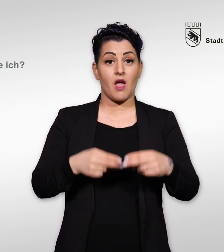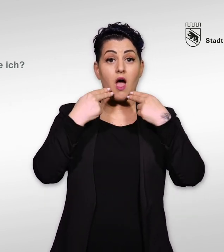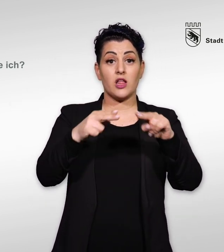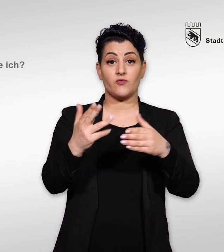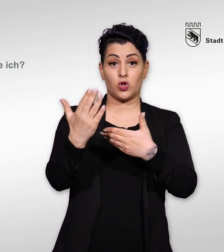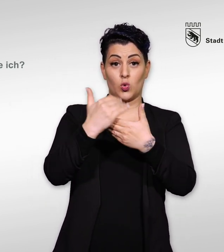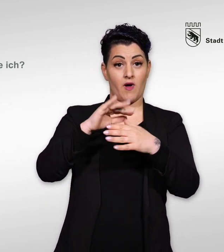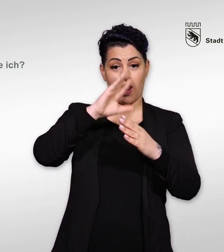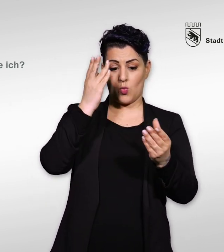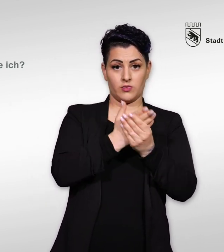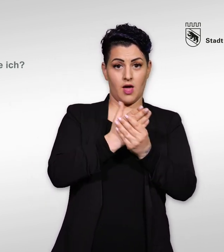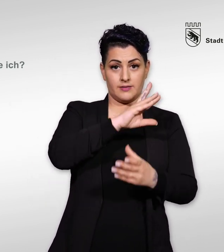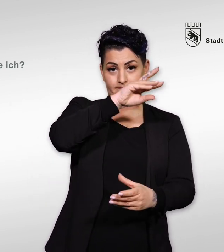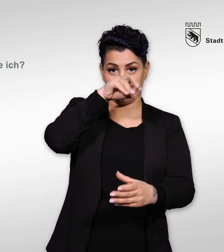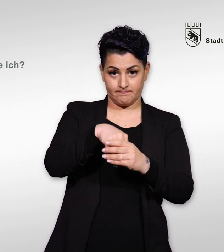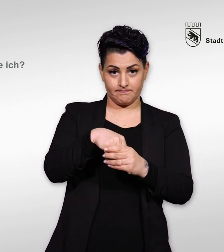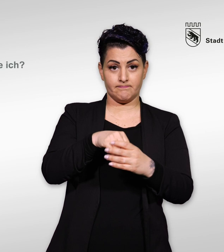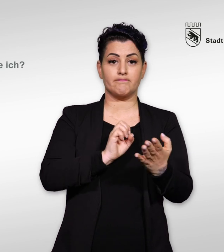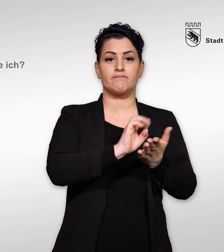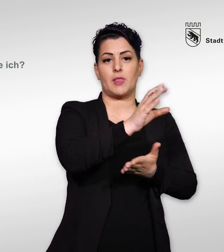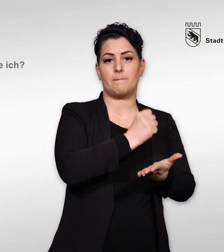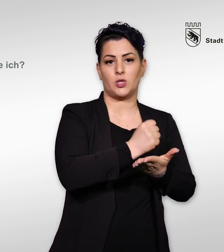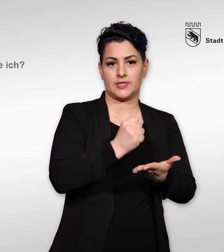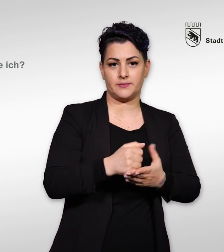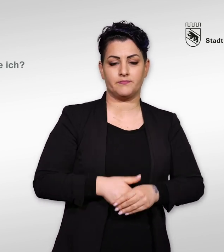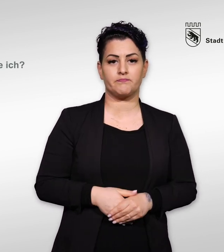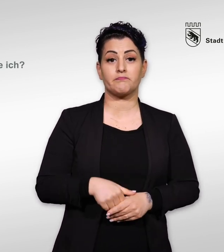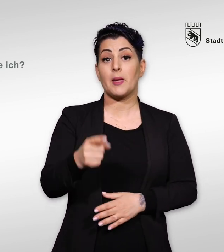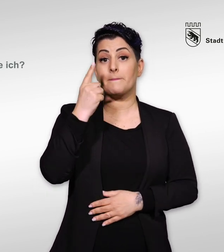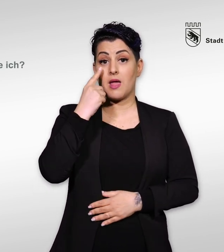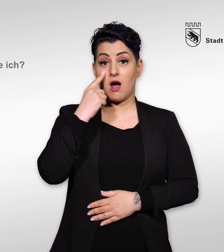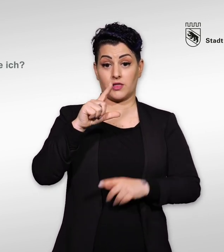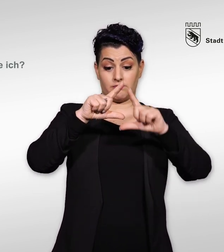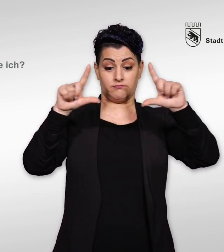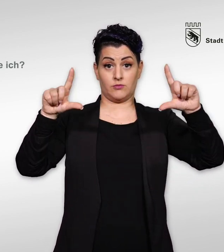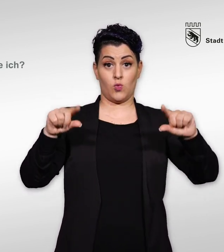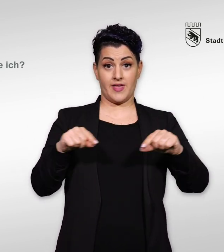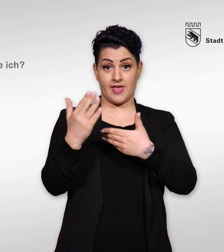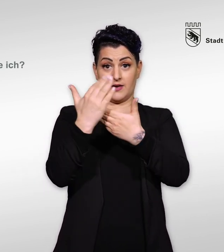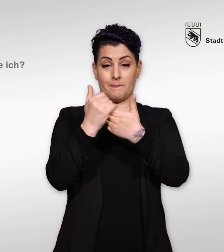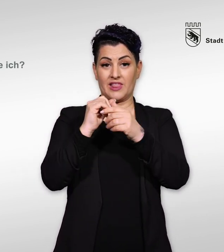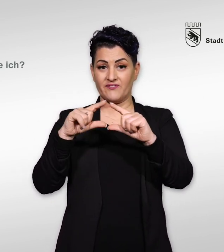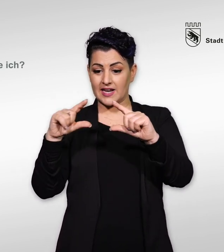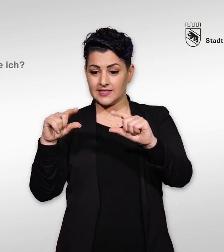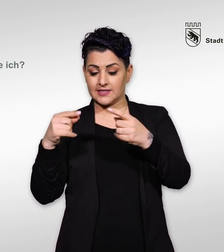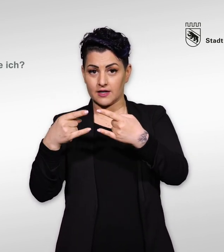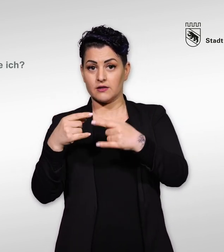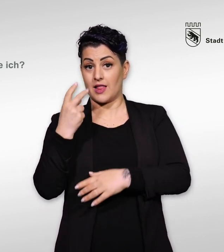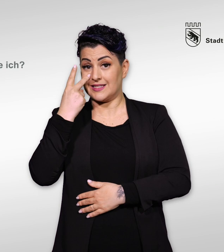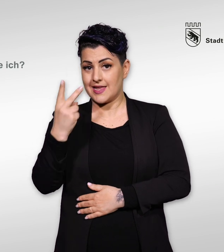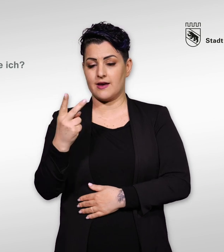Sie können uns das Antwortkuvert mit allen ausgefüllten Unterlagen per Post schicken. Achten Sie darauf, dass die Adresse der